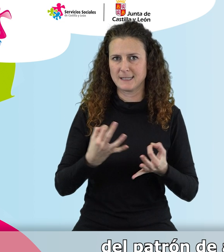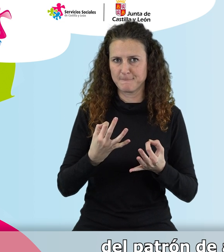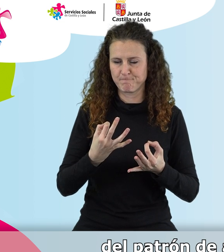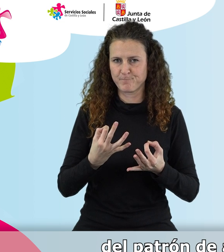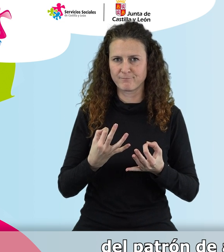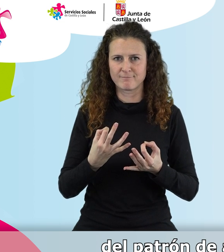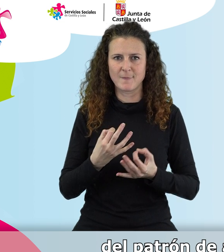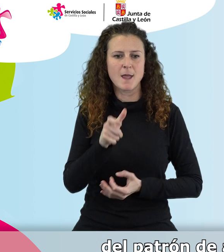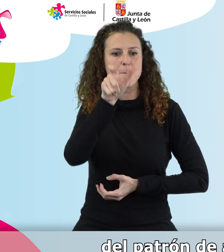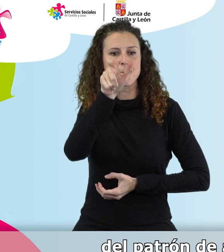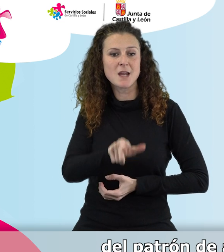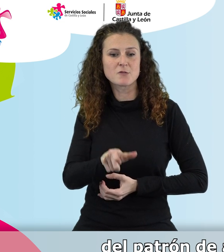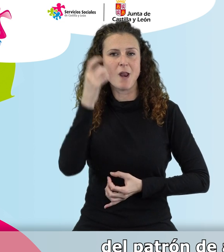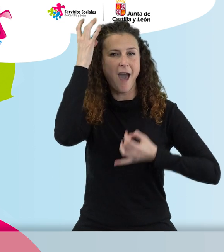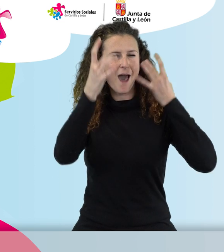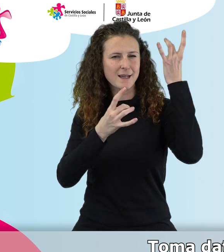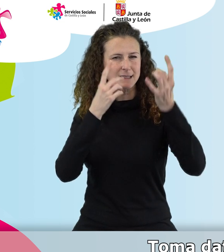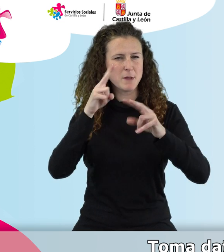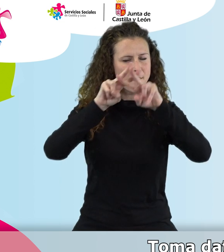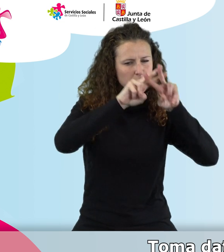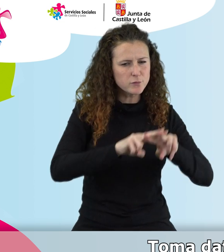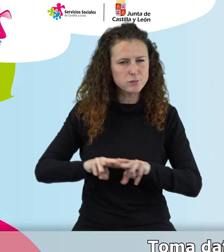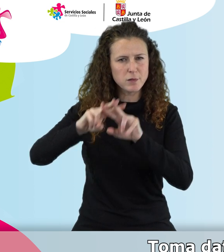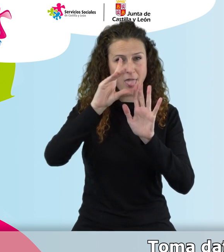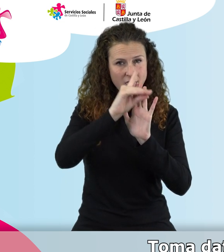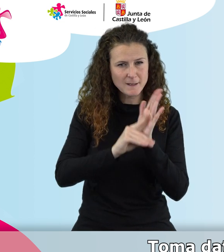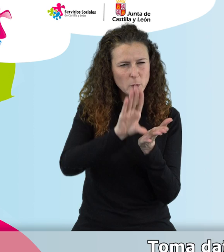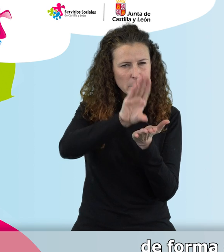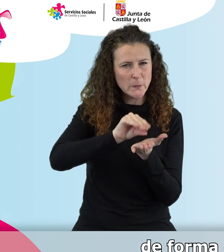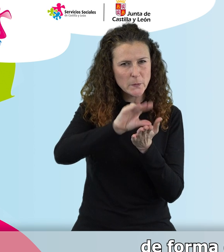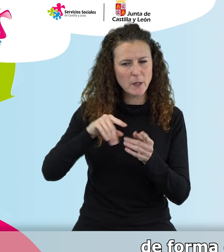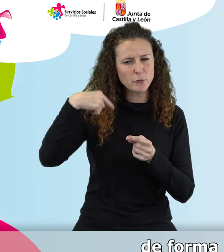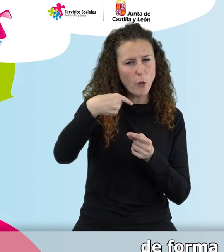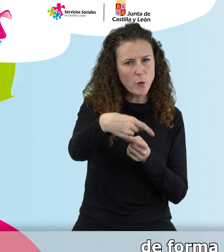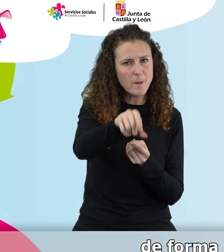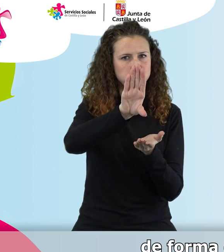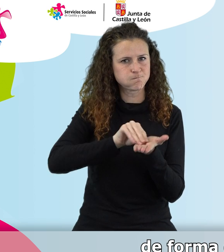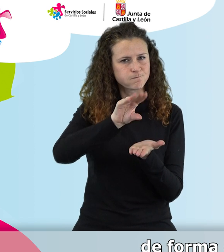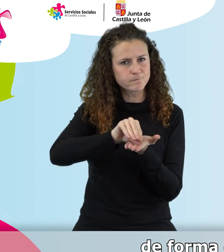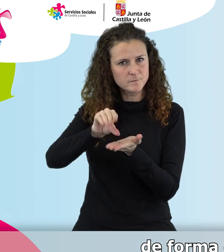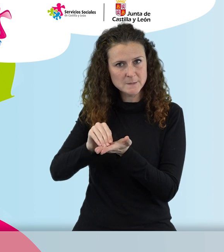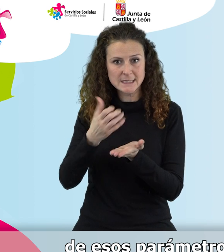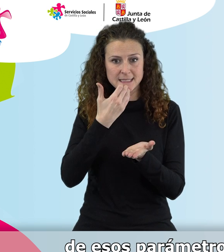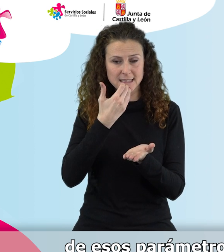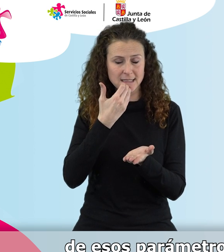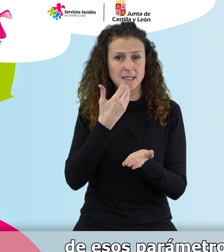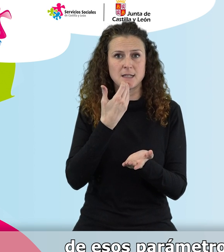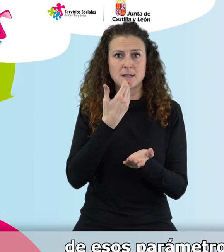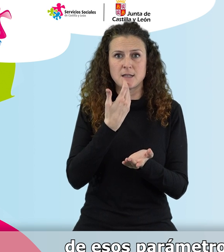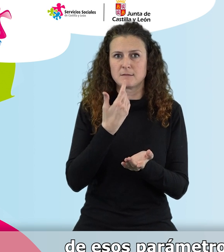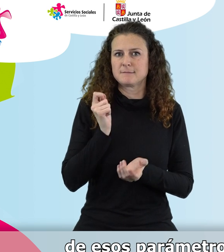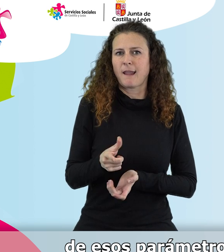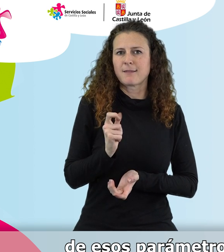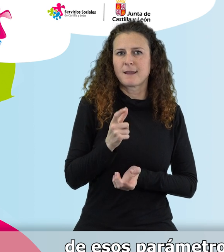análisis del patrón de actividad de la persona. Toma datos, recaba datos de su día a día, de forma que cuando se produce una alteración de esos parámetros